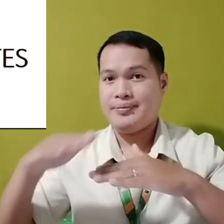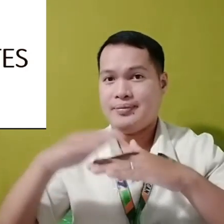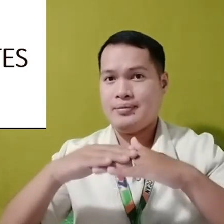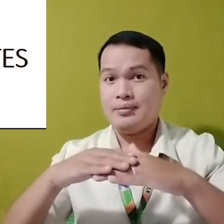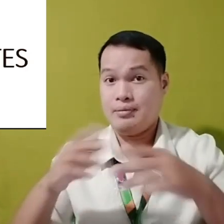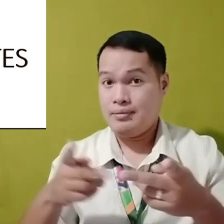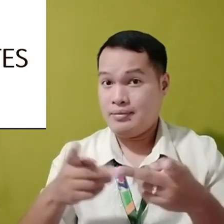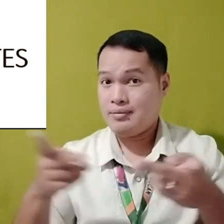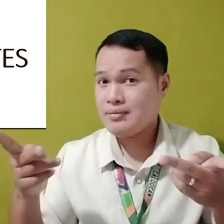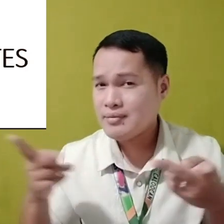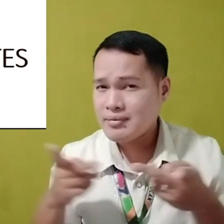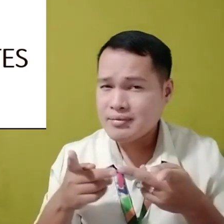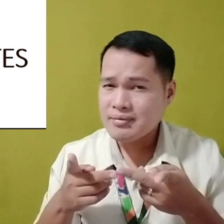Tectonic Plates